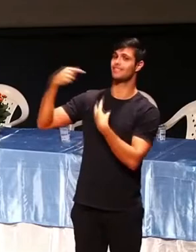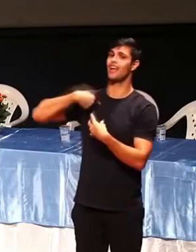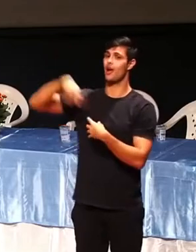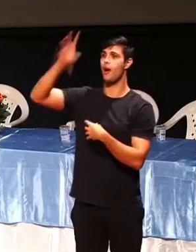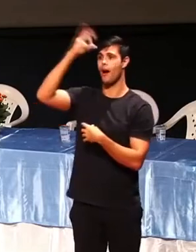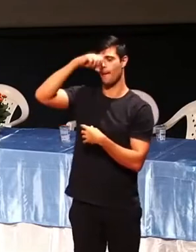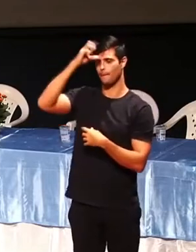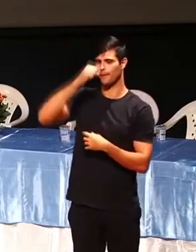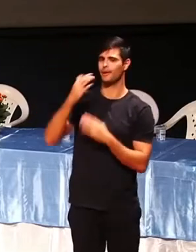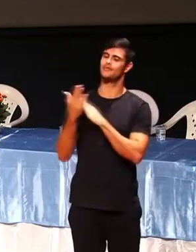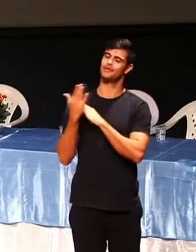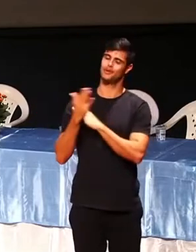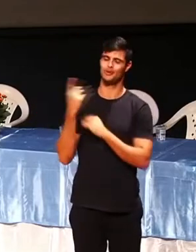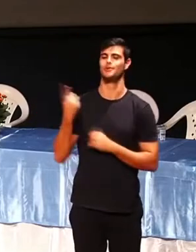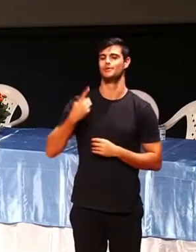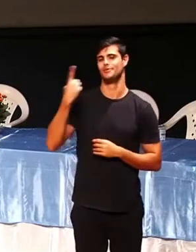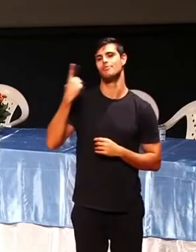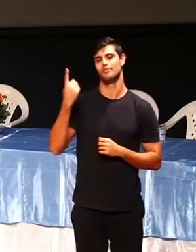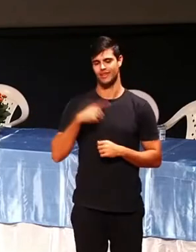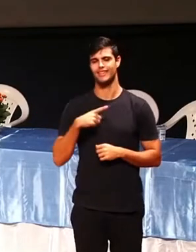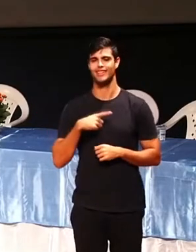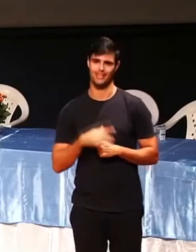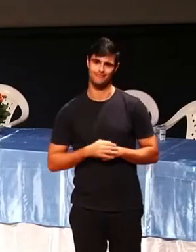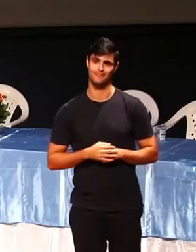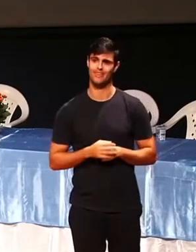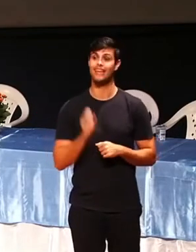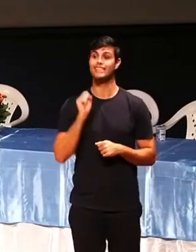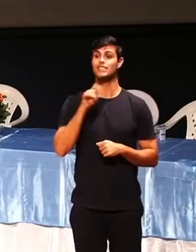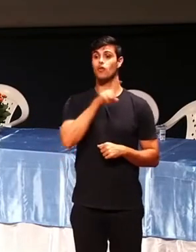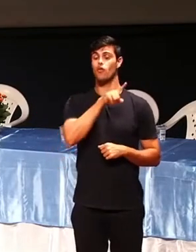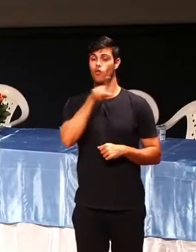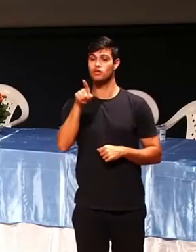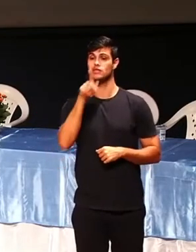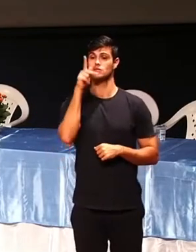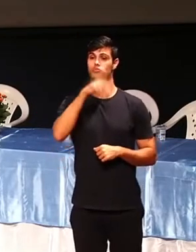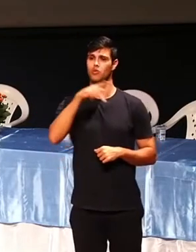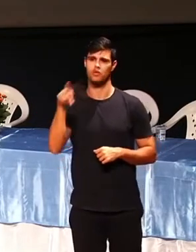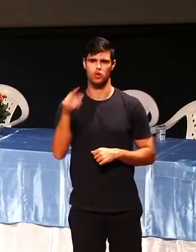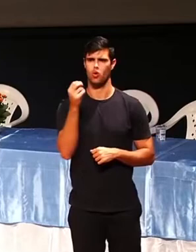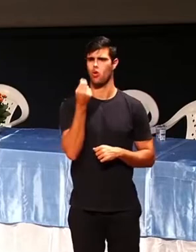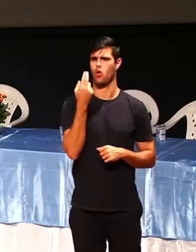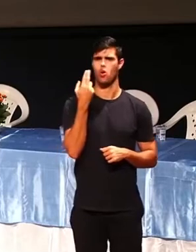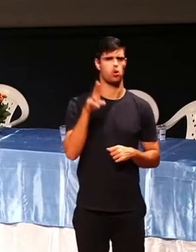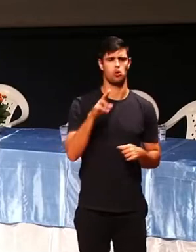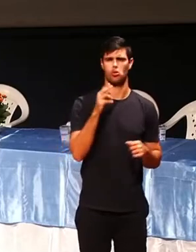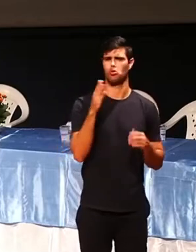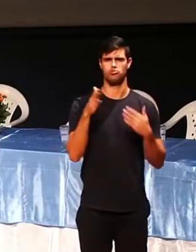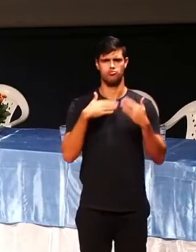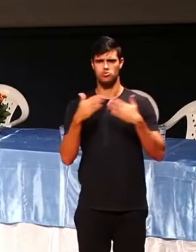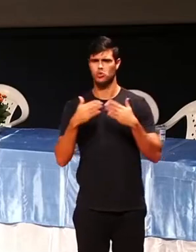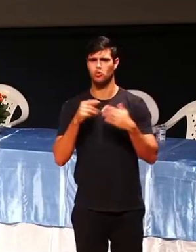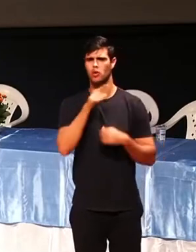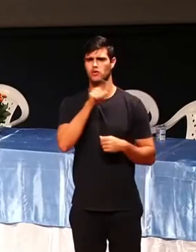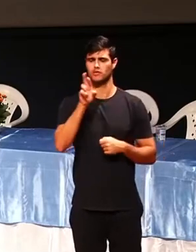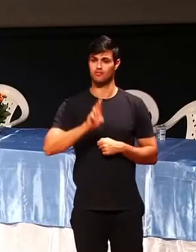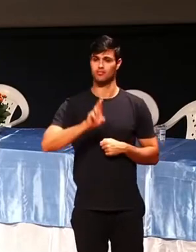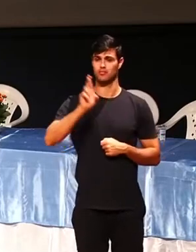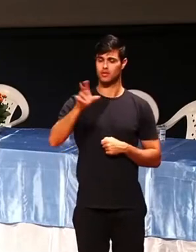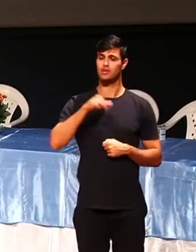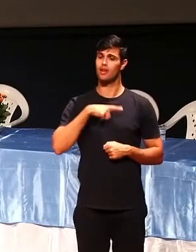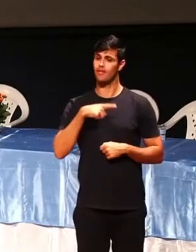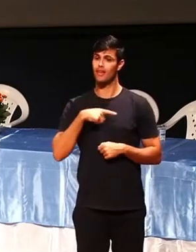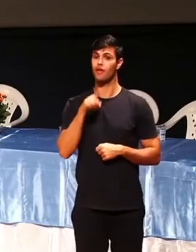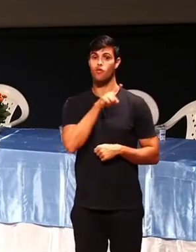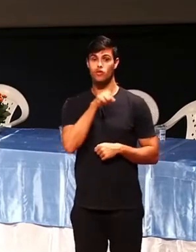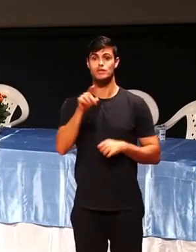o cargo que você tiver, você pode ser um instrumento de Deus para ajudar essa evolução das pessoas. E a sua própria evolução.